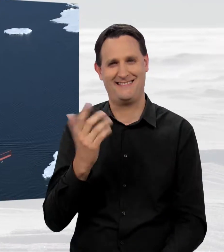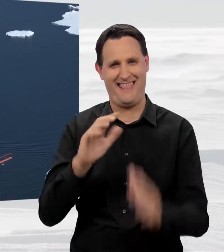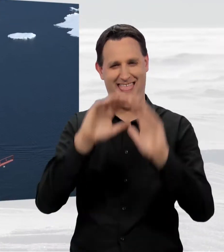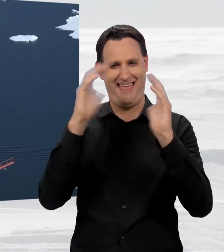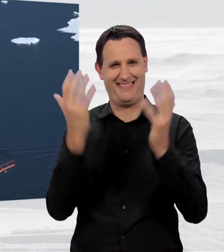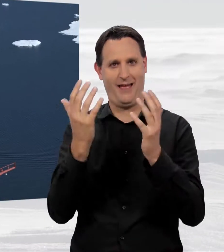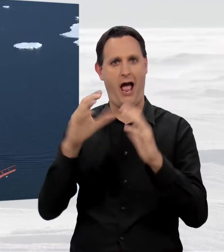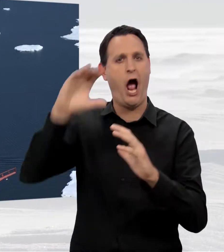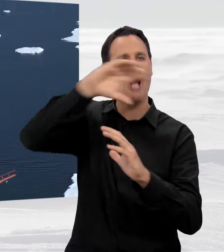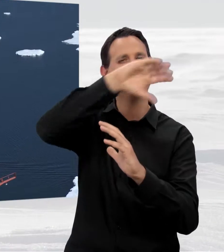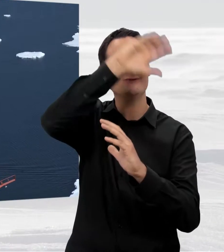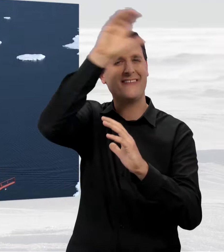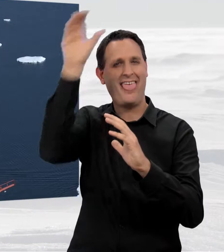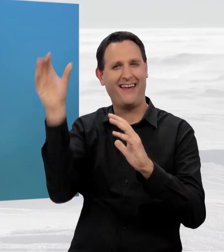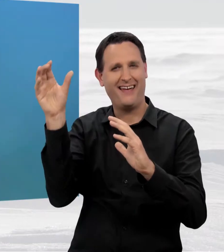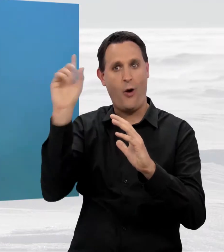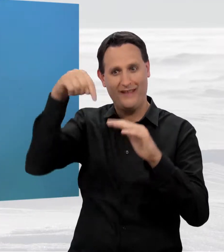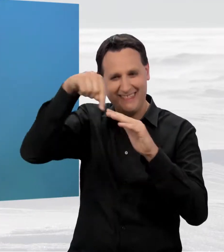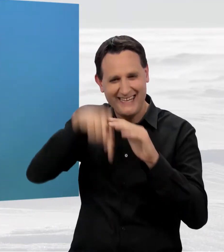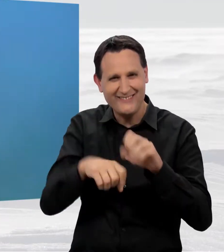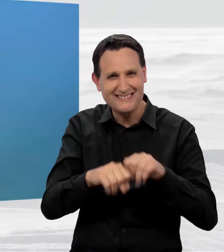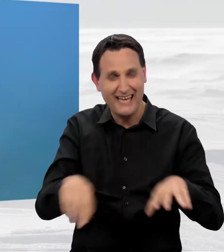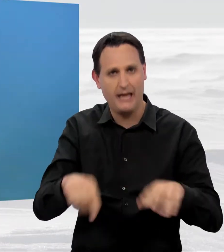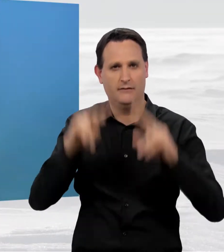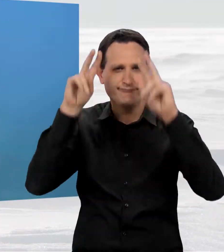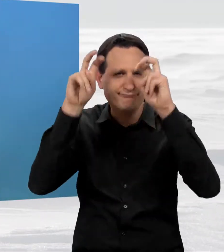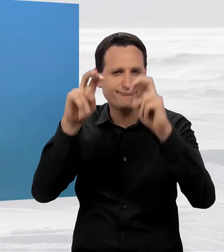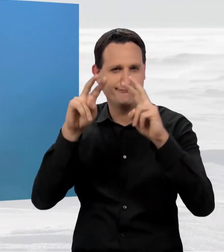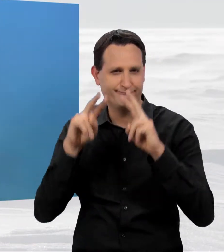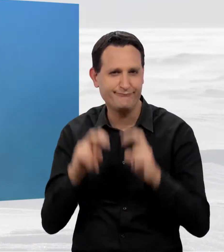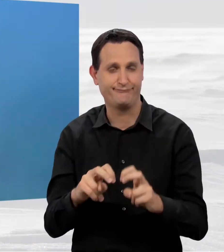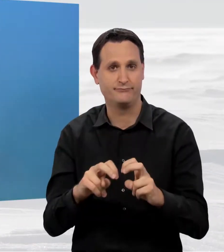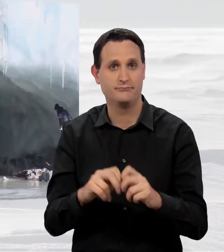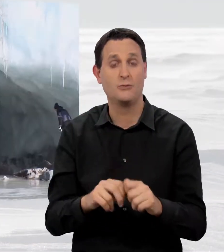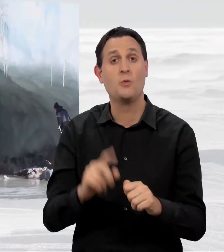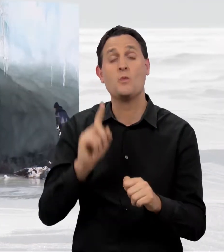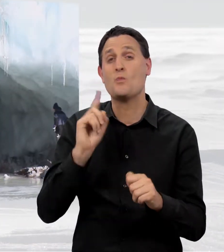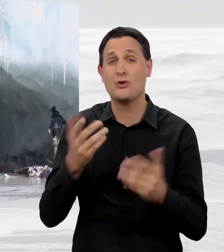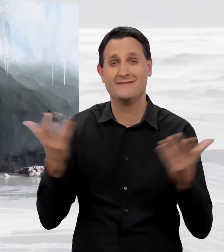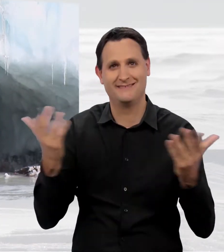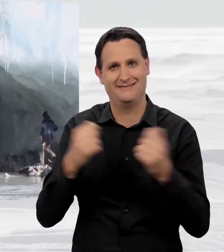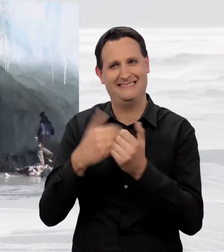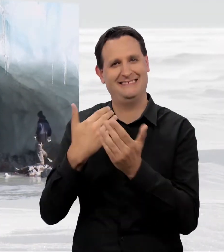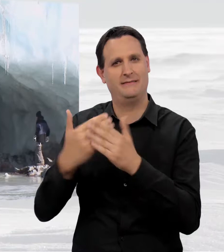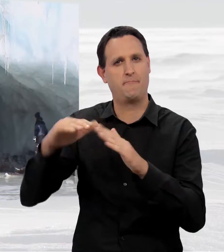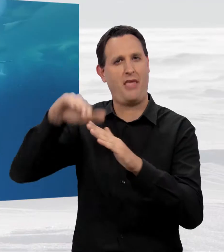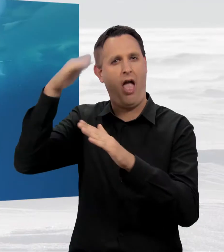von der Atmosphäre bis zur Tiefsee ergründen. Muss Gletscher erforschen, das